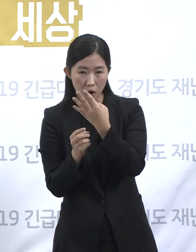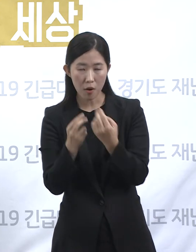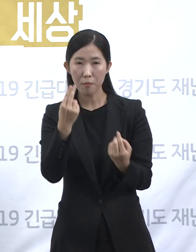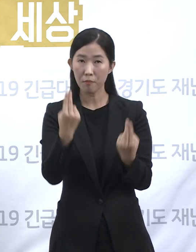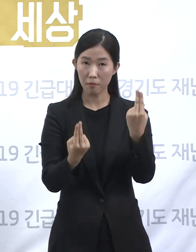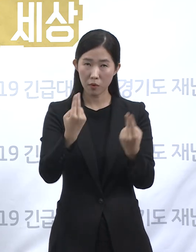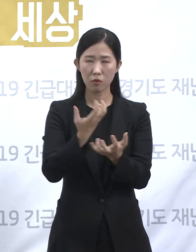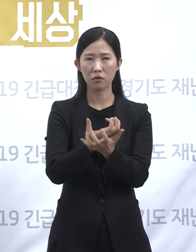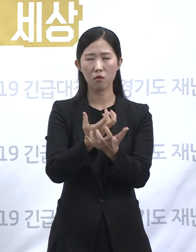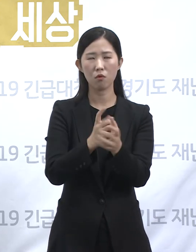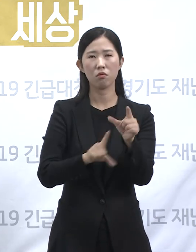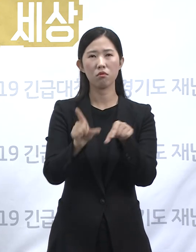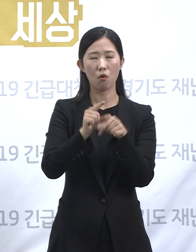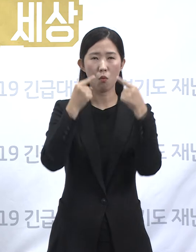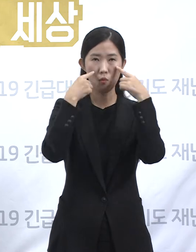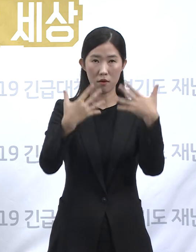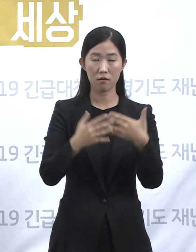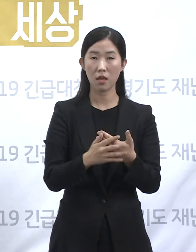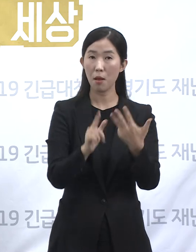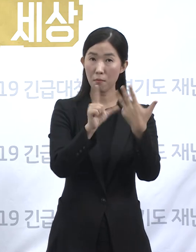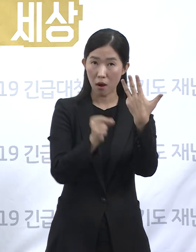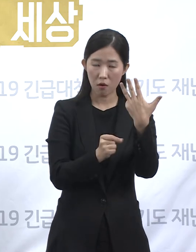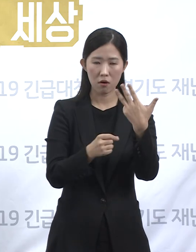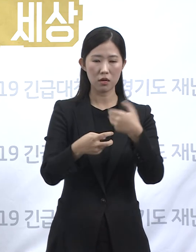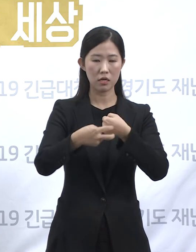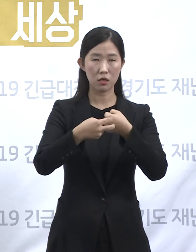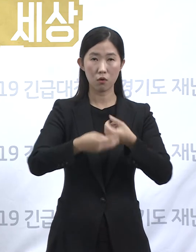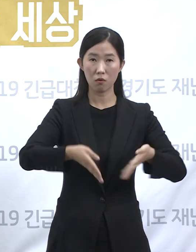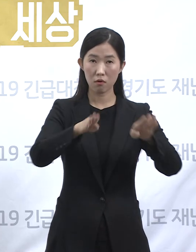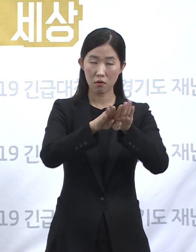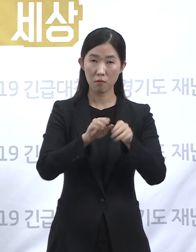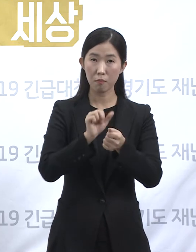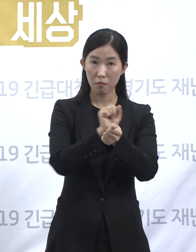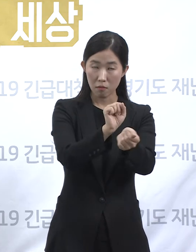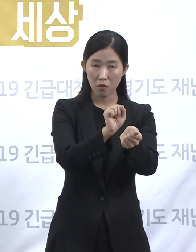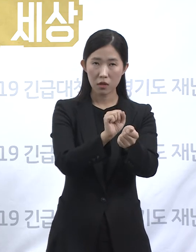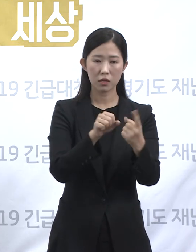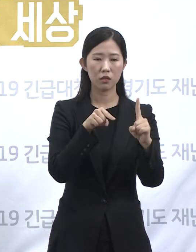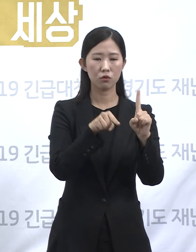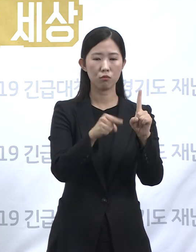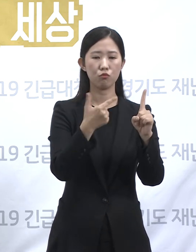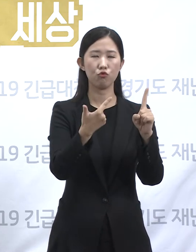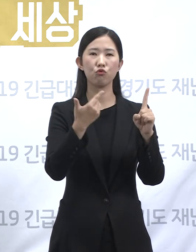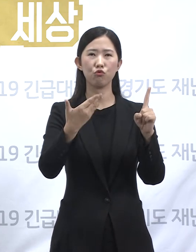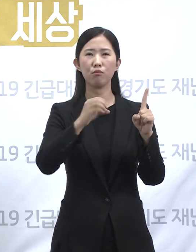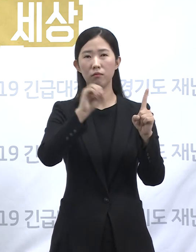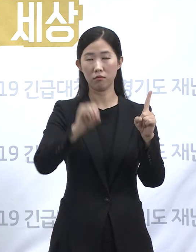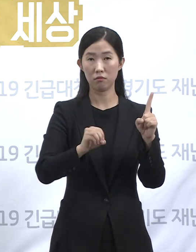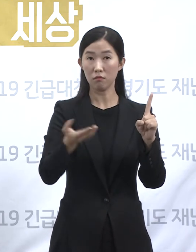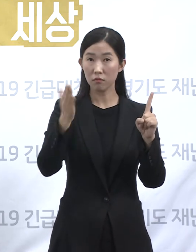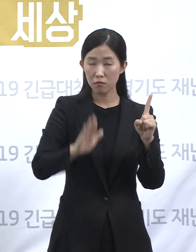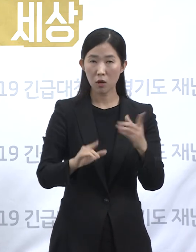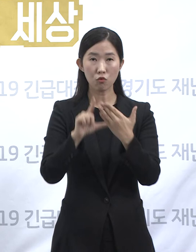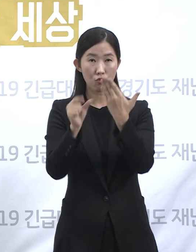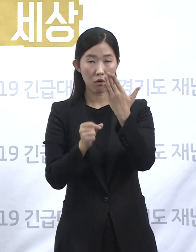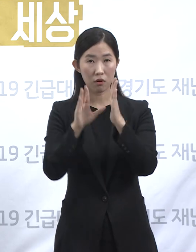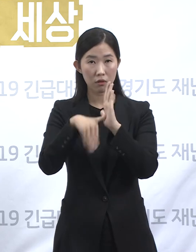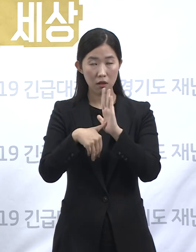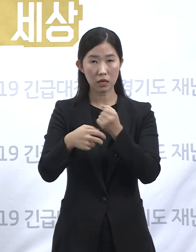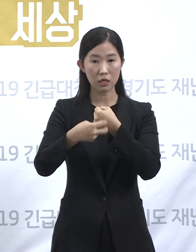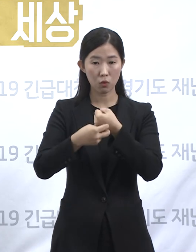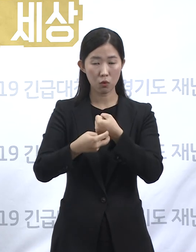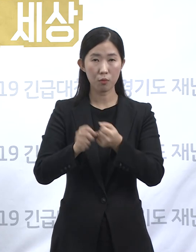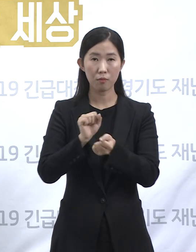8월의 의료 관련 감염 비율은 1.69% 수준이었지만 9월에는 6